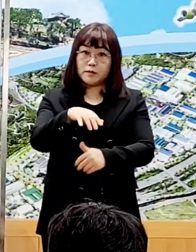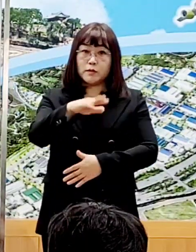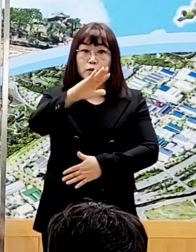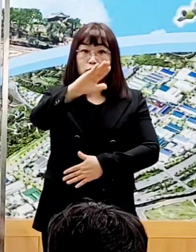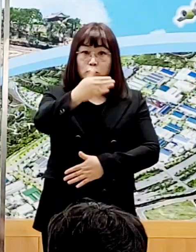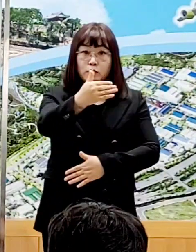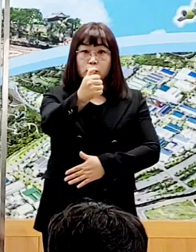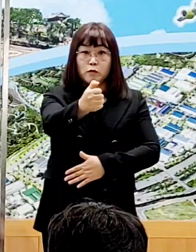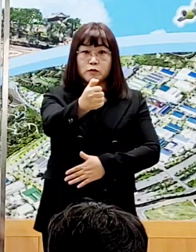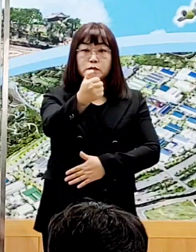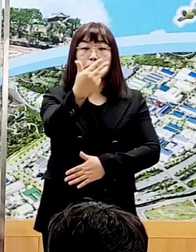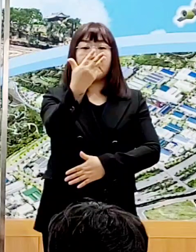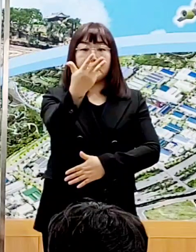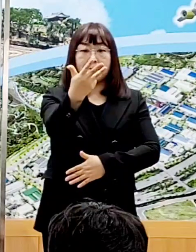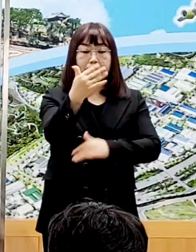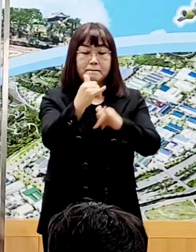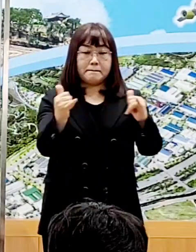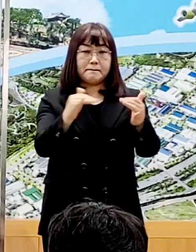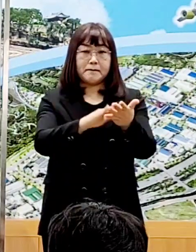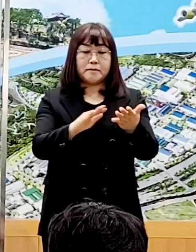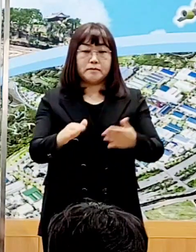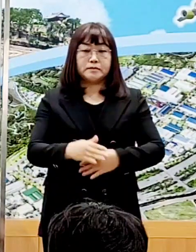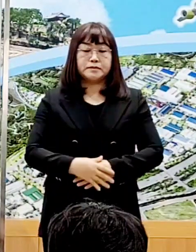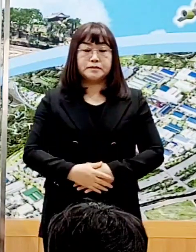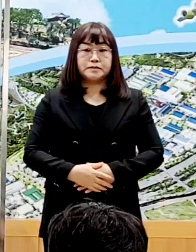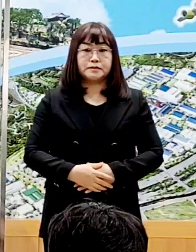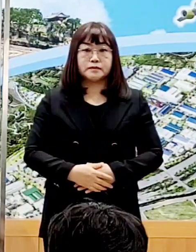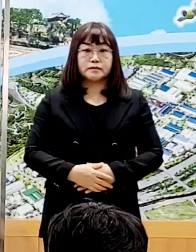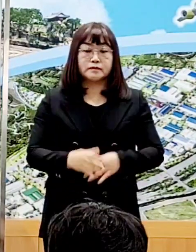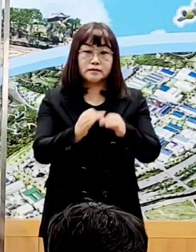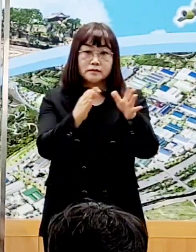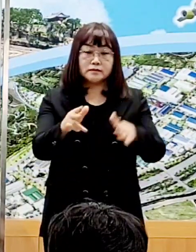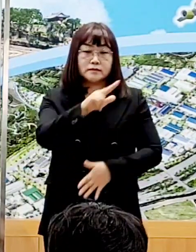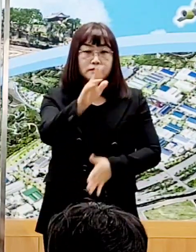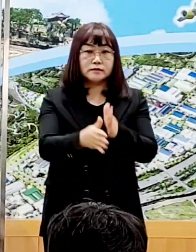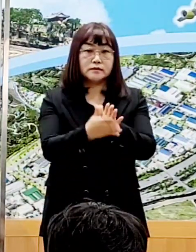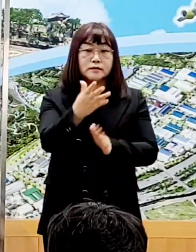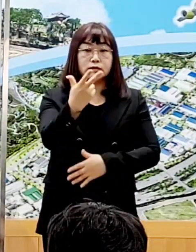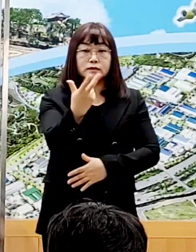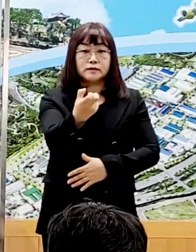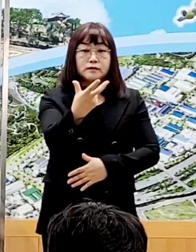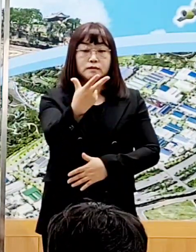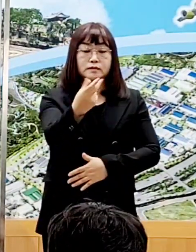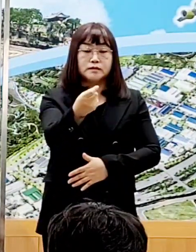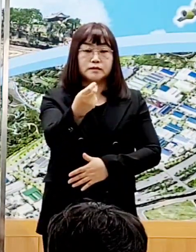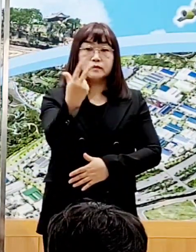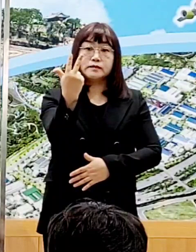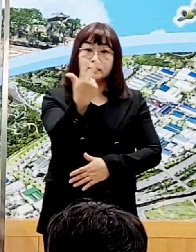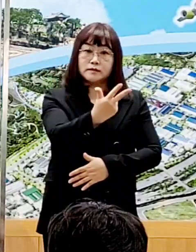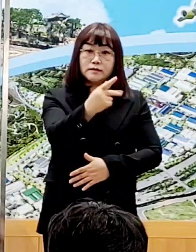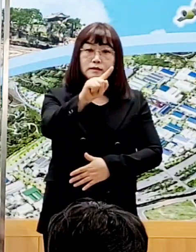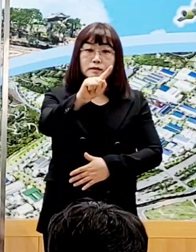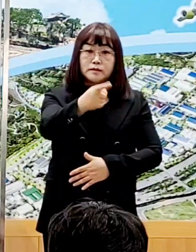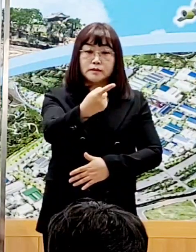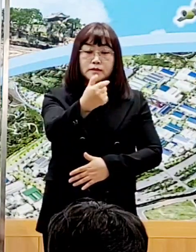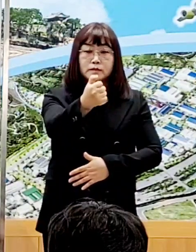958명입니다. 그동안 우리시는 77만 7